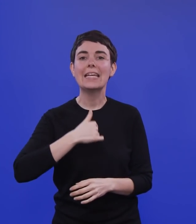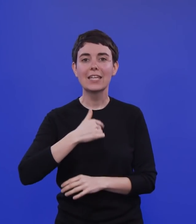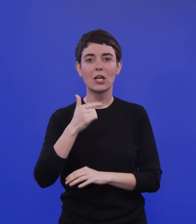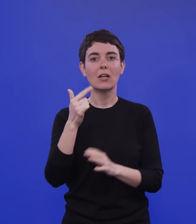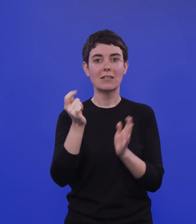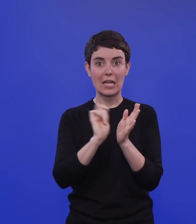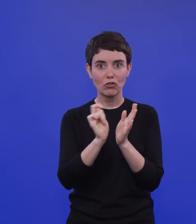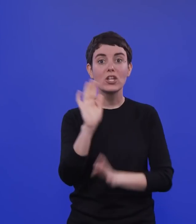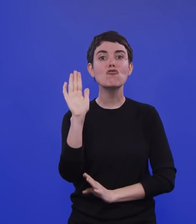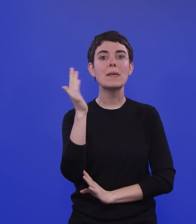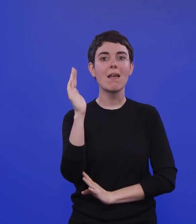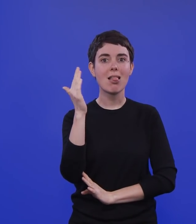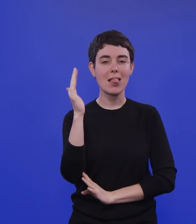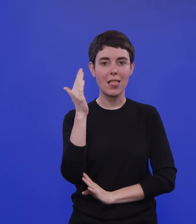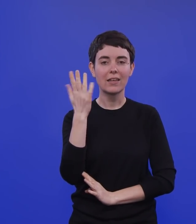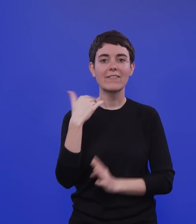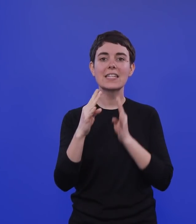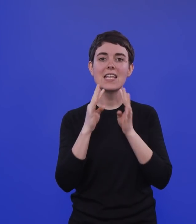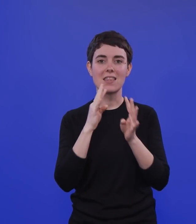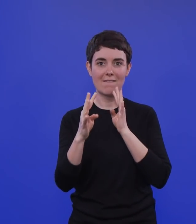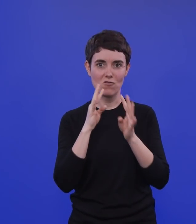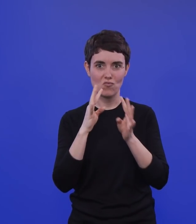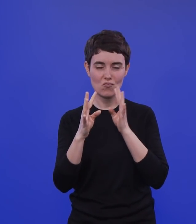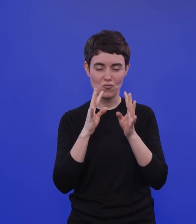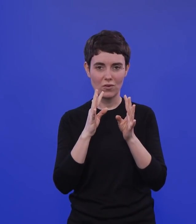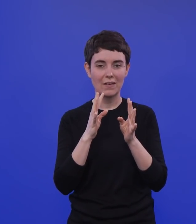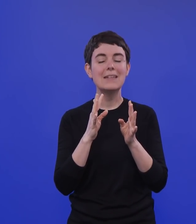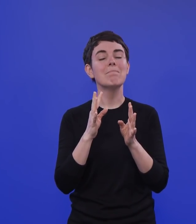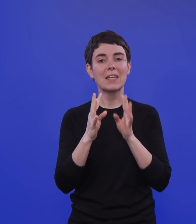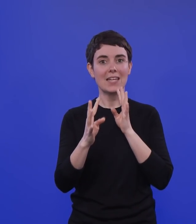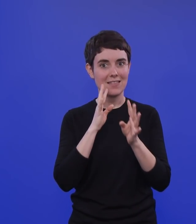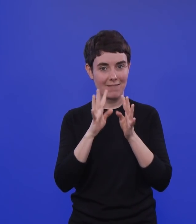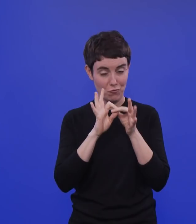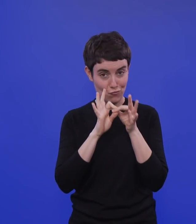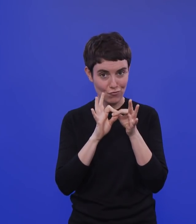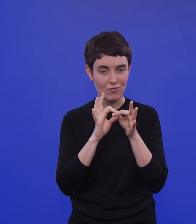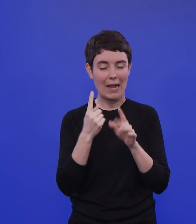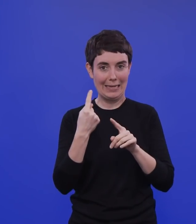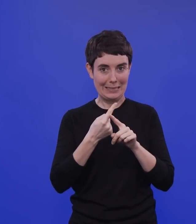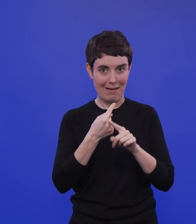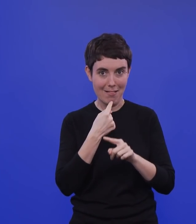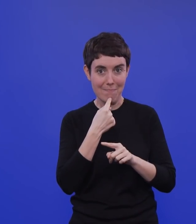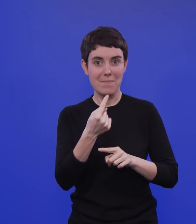hatte, nämlich 100.000. Das war ja vor zwei Wochen, glaube ich. Und in der letzten Woche wurde das dann so ein bisschen